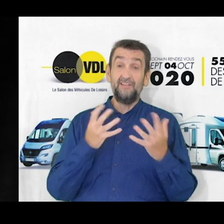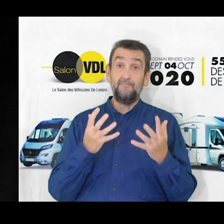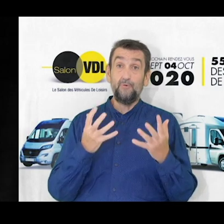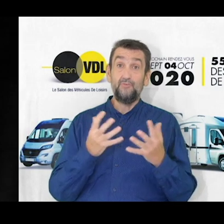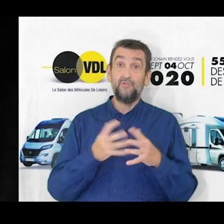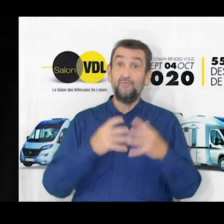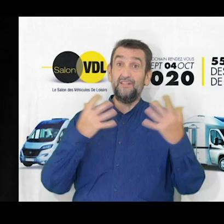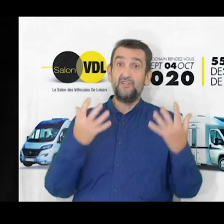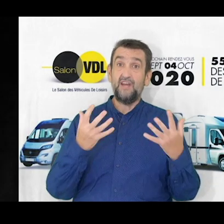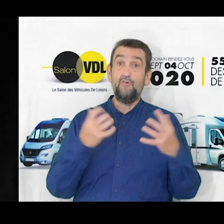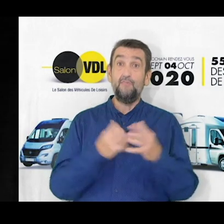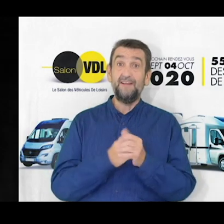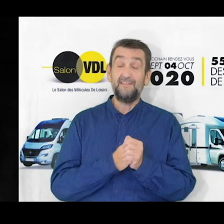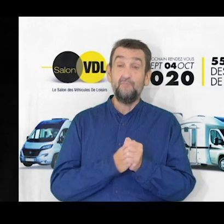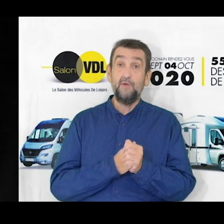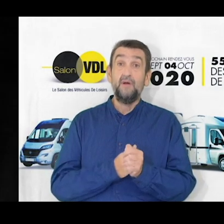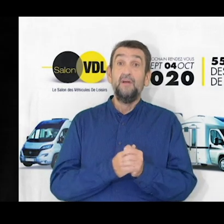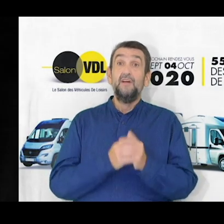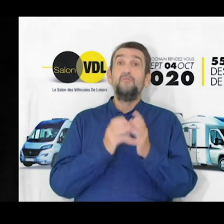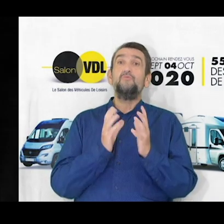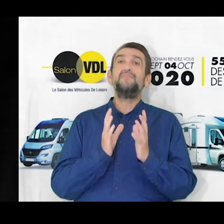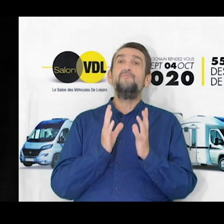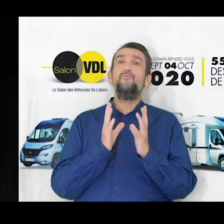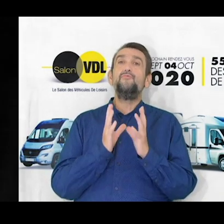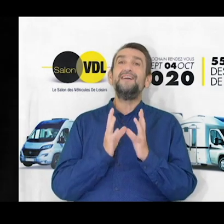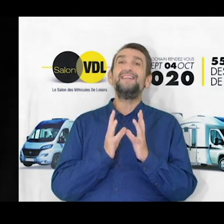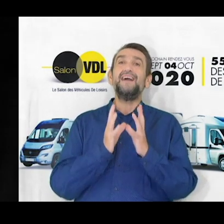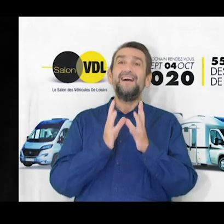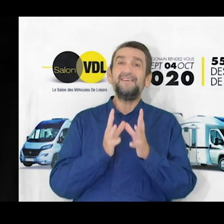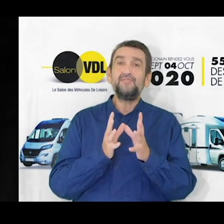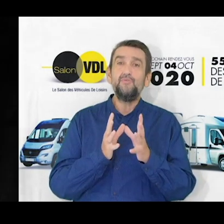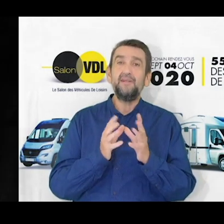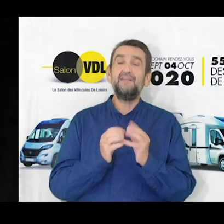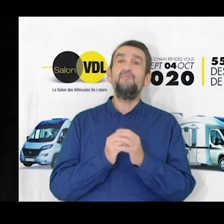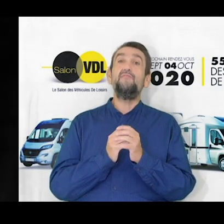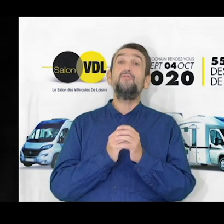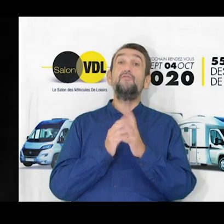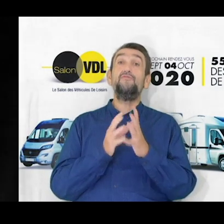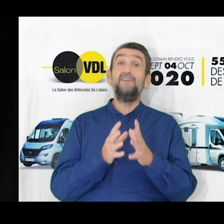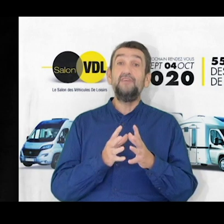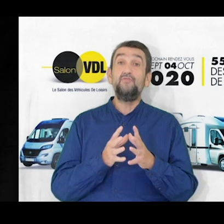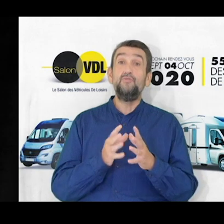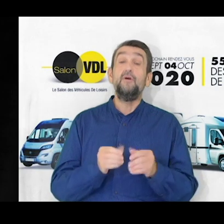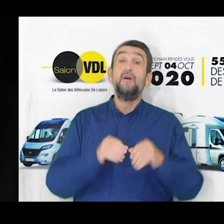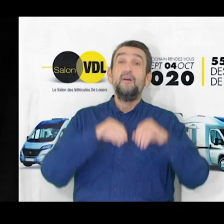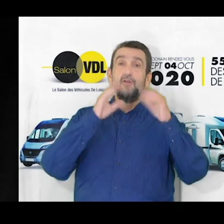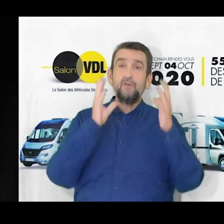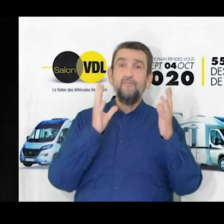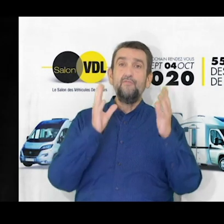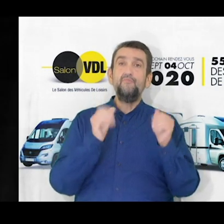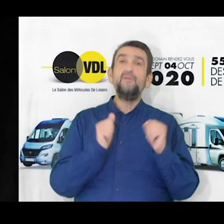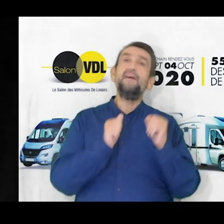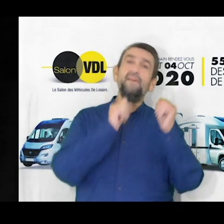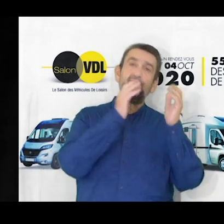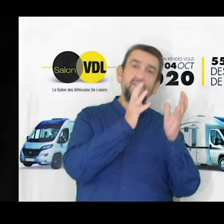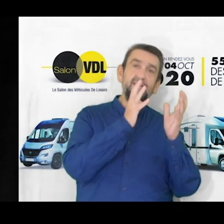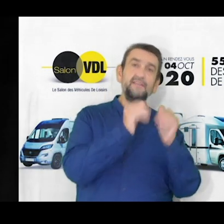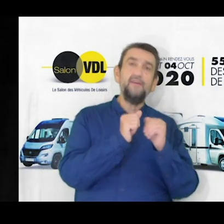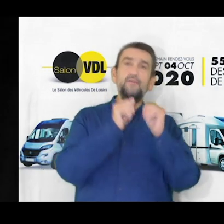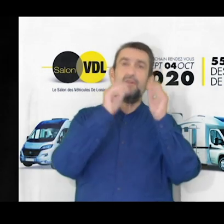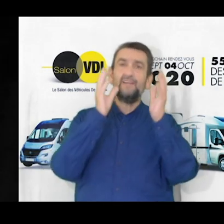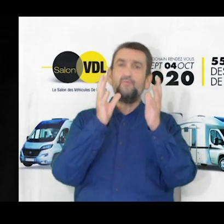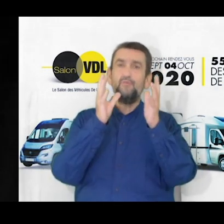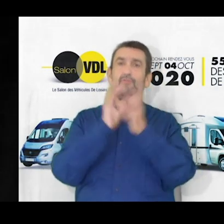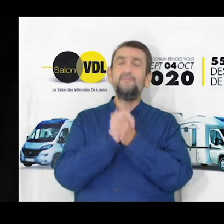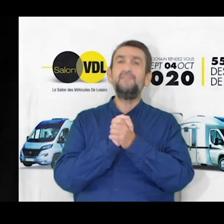leur unité de production est déjà au maximum donc si vous voulez être assuré d'avoir votre véhicule comme vous voulez avec votre